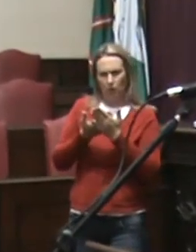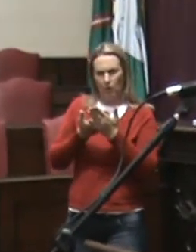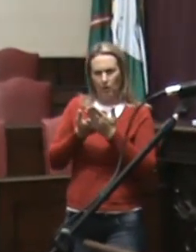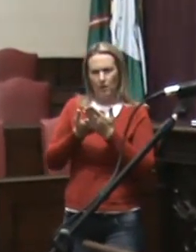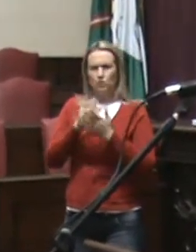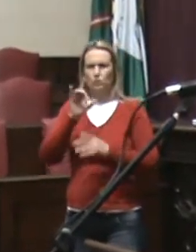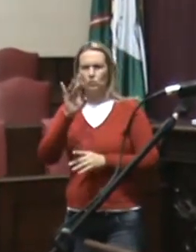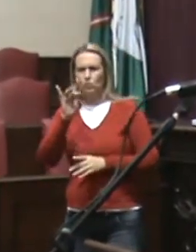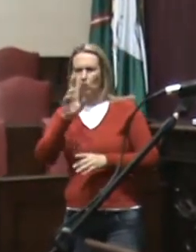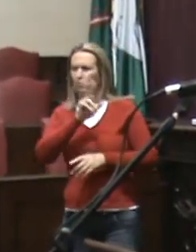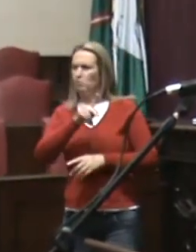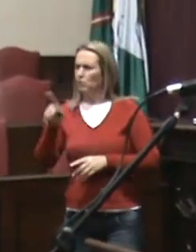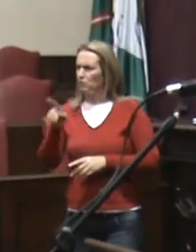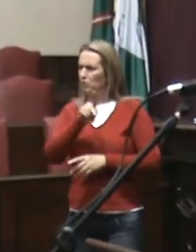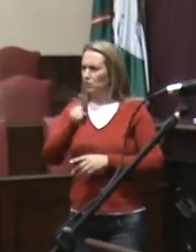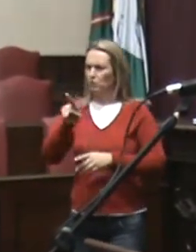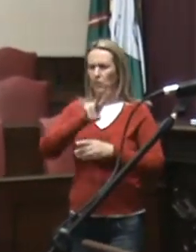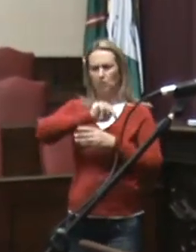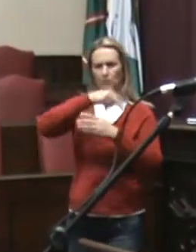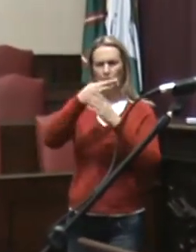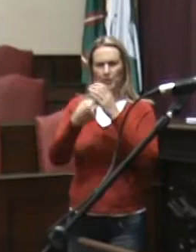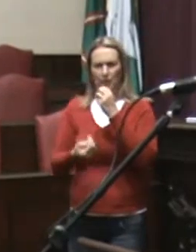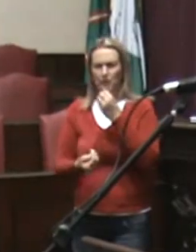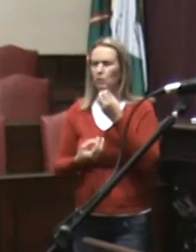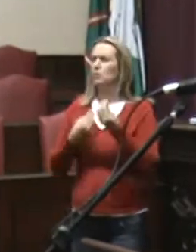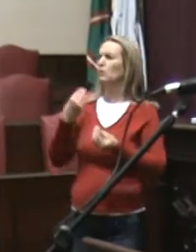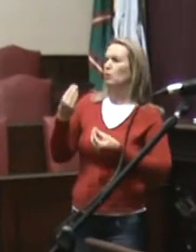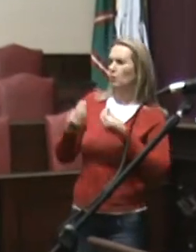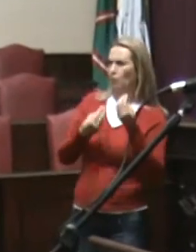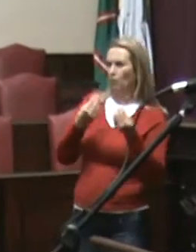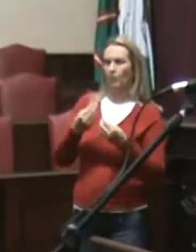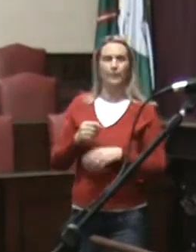ao professor? Eu não